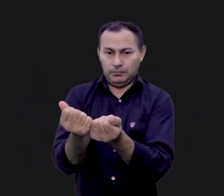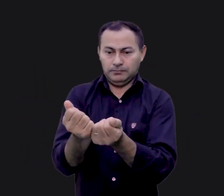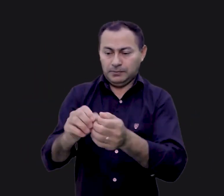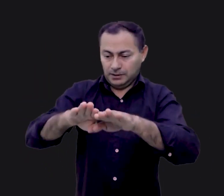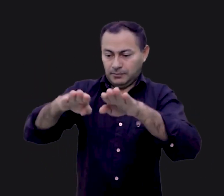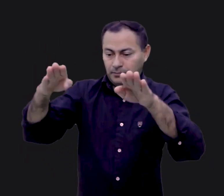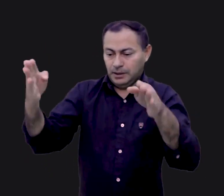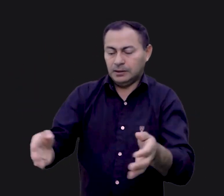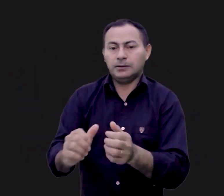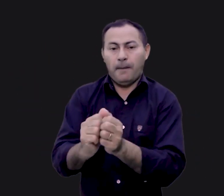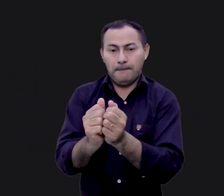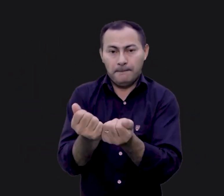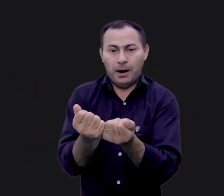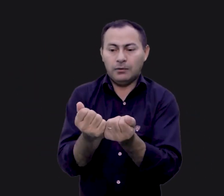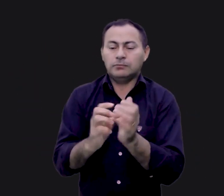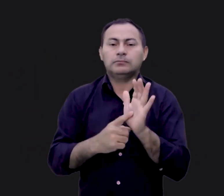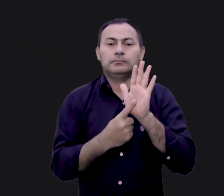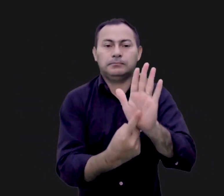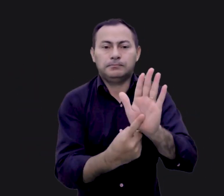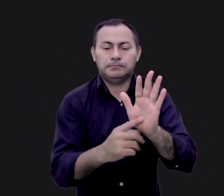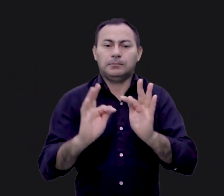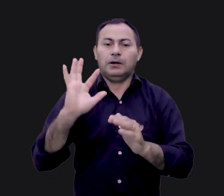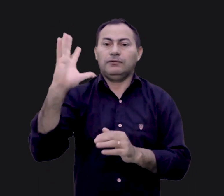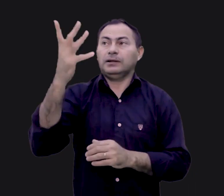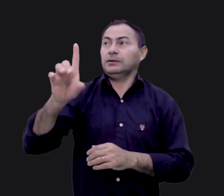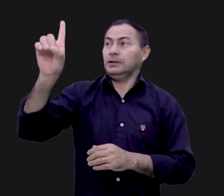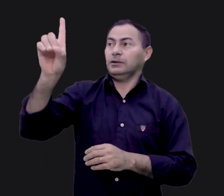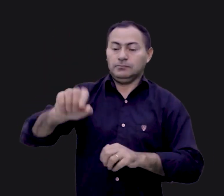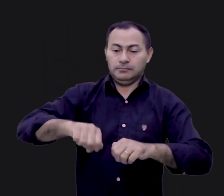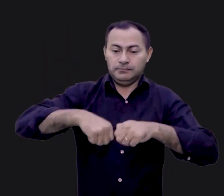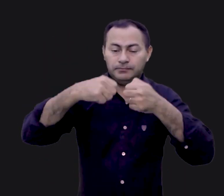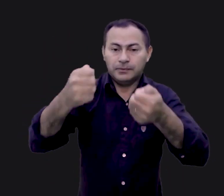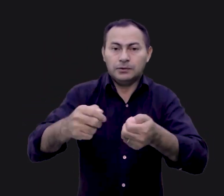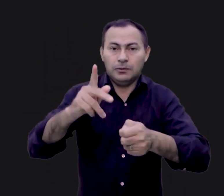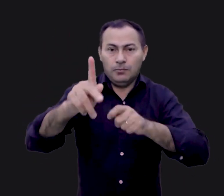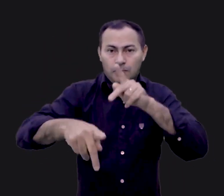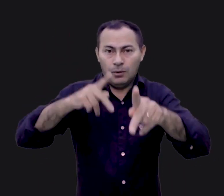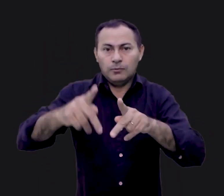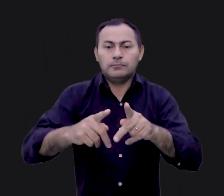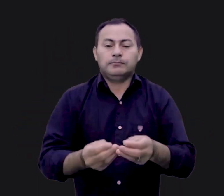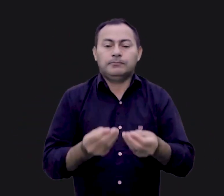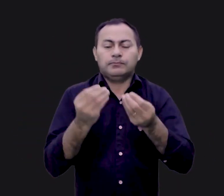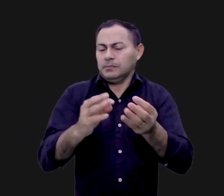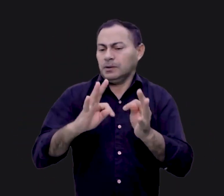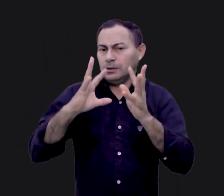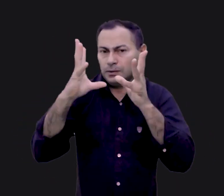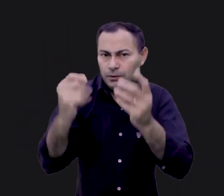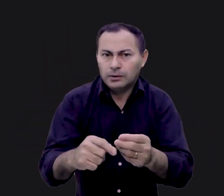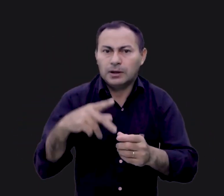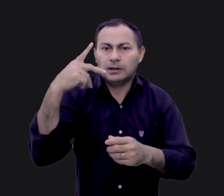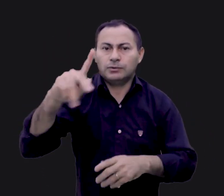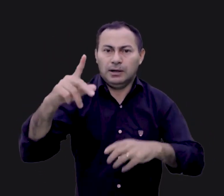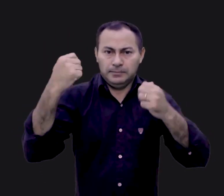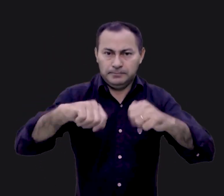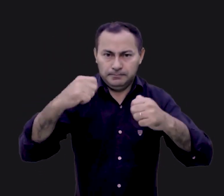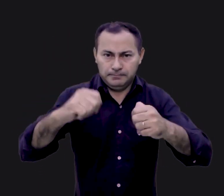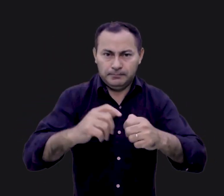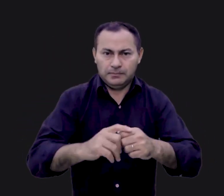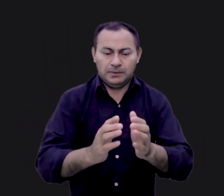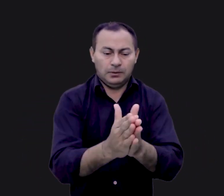Nesta mesa estavam os pães que simbolizavam o fato de que Deus sustentaria o seu povo e proveria toda a sua necessidade. No